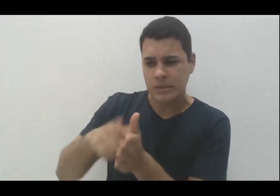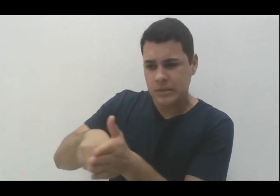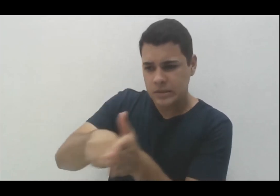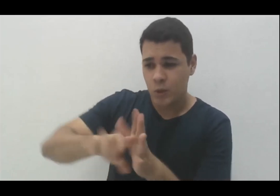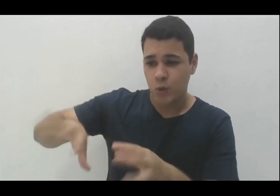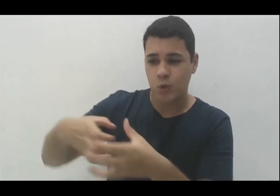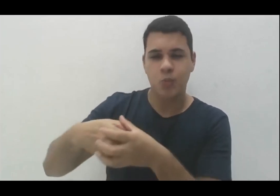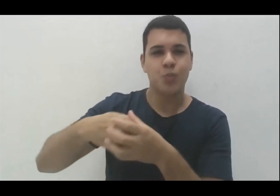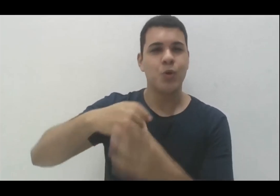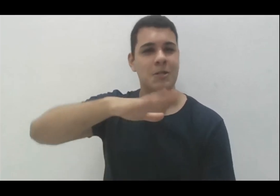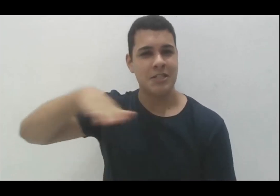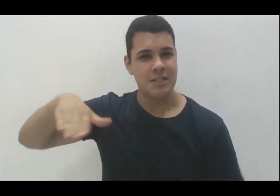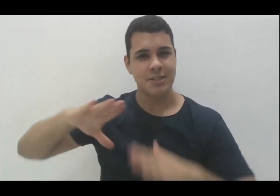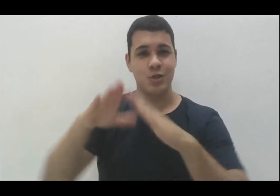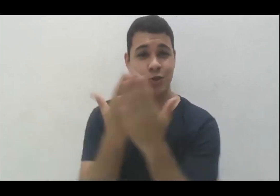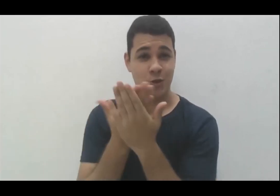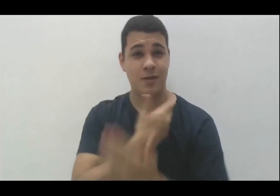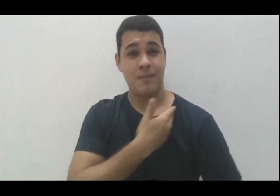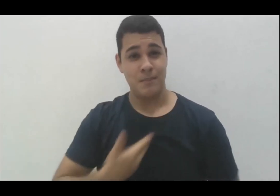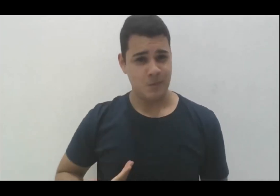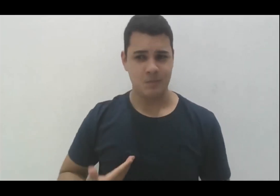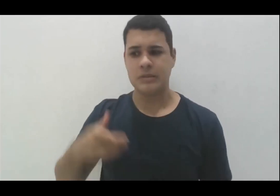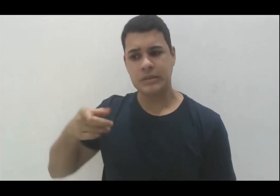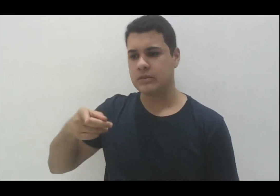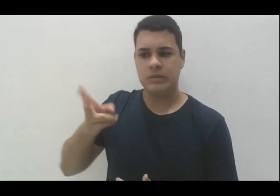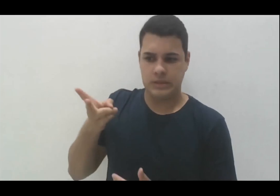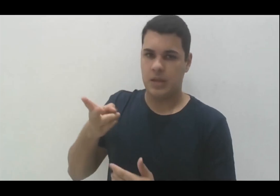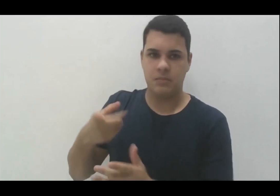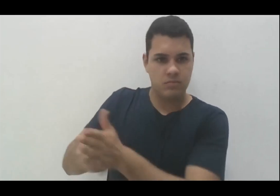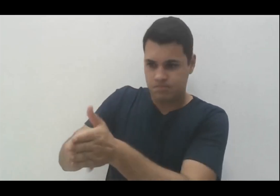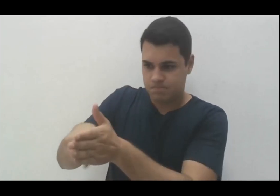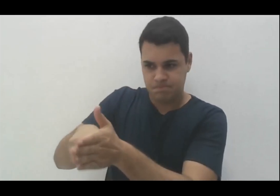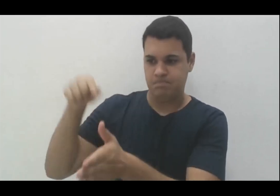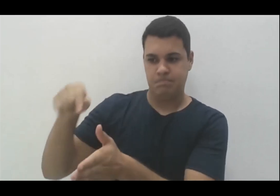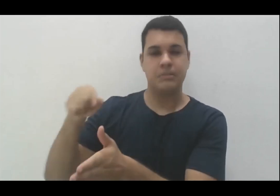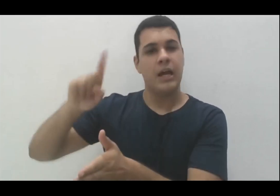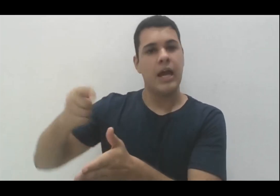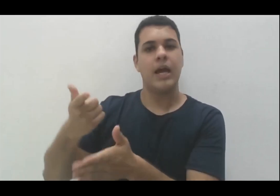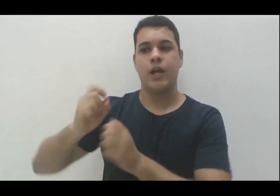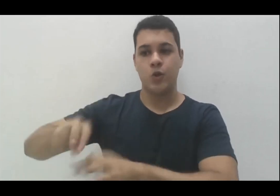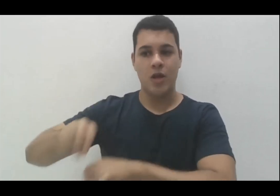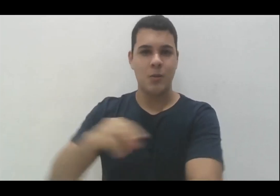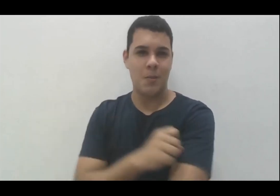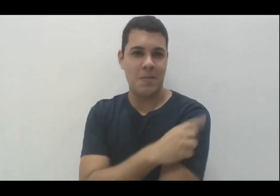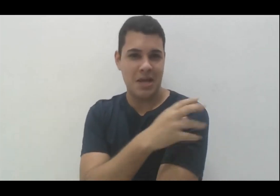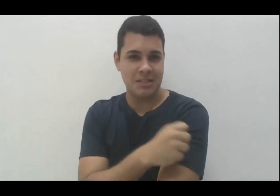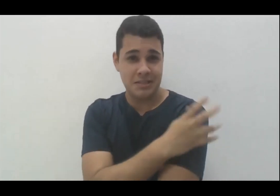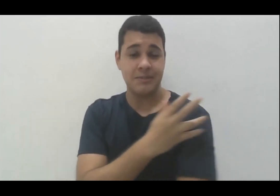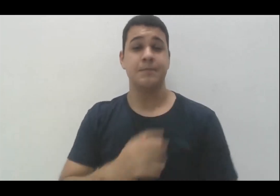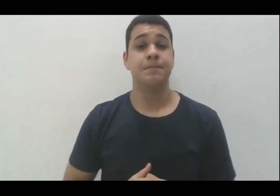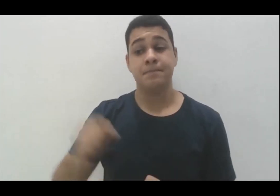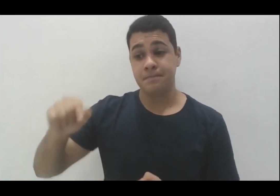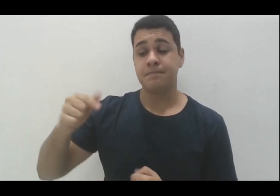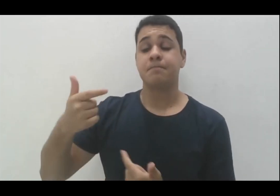públicas, que sempre foi meu objeto de pesquisa, educação básica, na verdade, o trabalho de